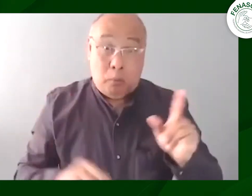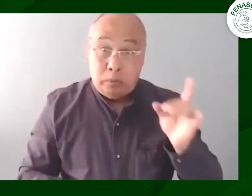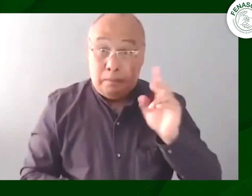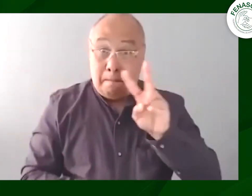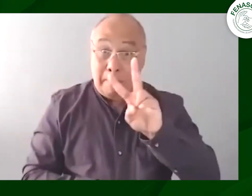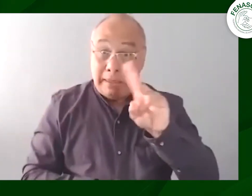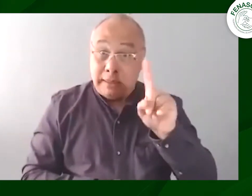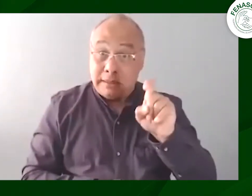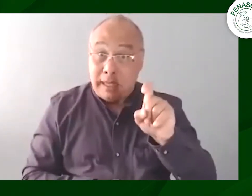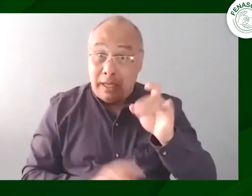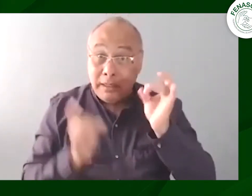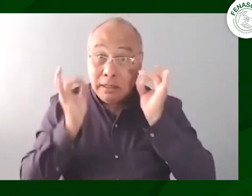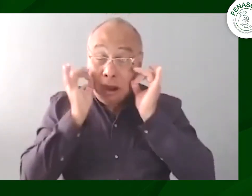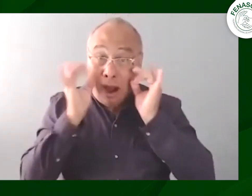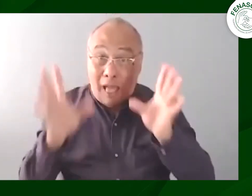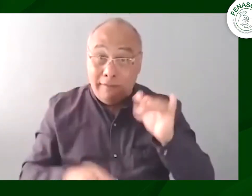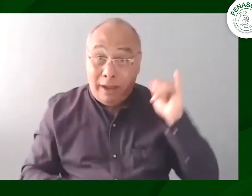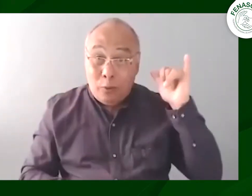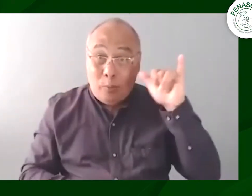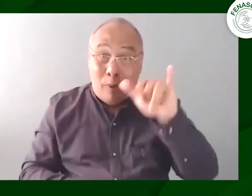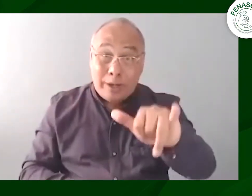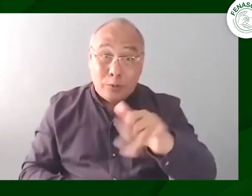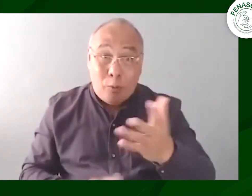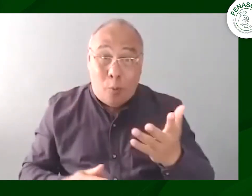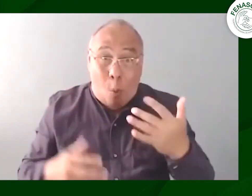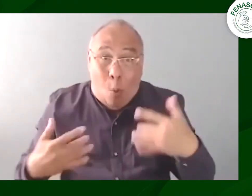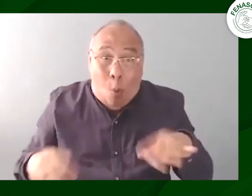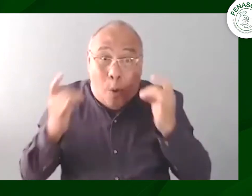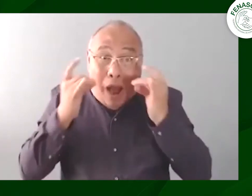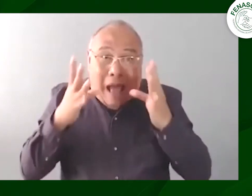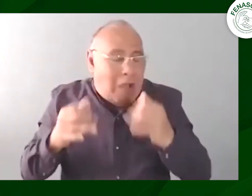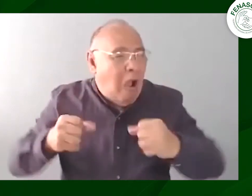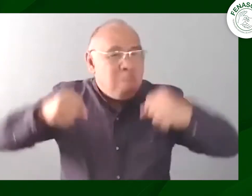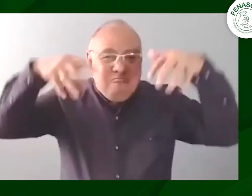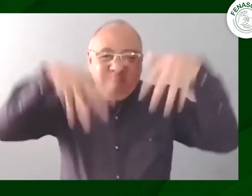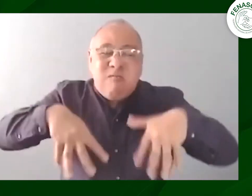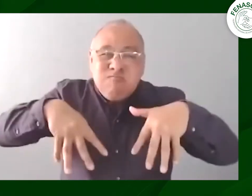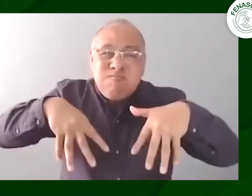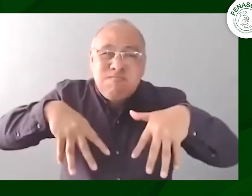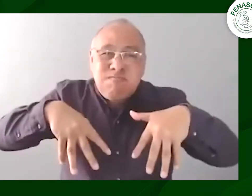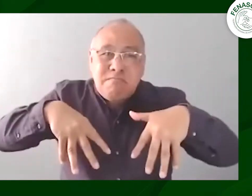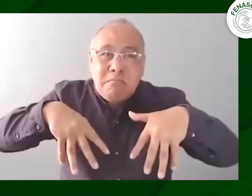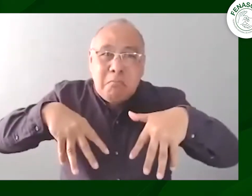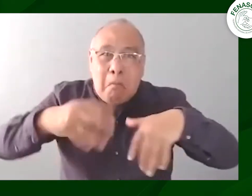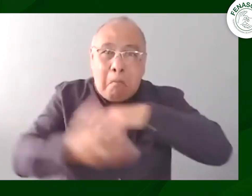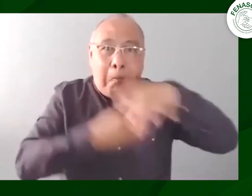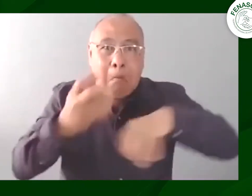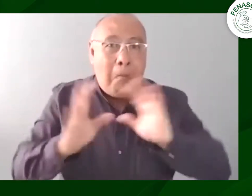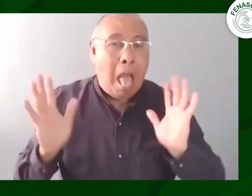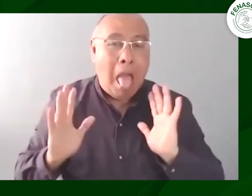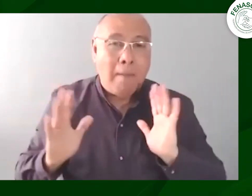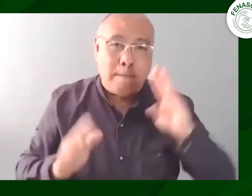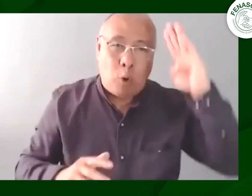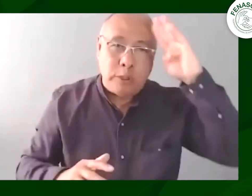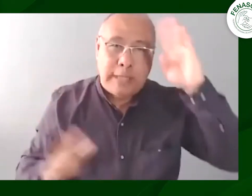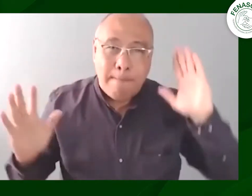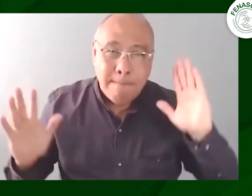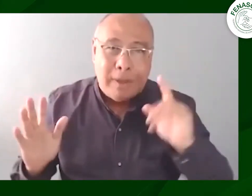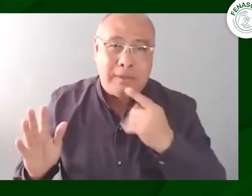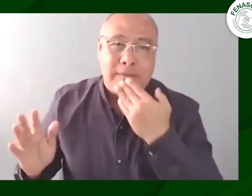haciendo el plantón desde la mañana que nos prestara atención luego trasladarnos a la avenida calle 26 pues sirvió